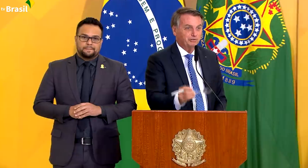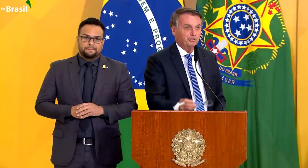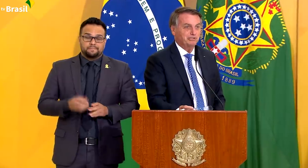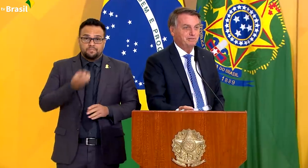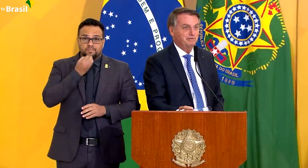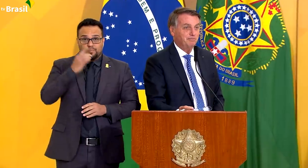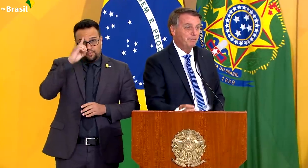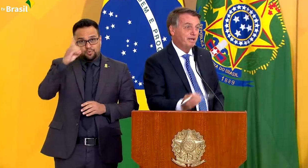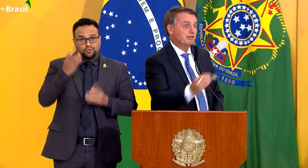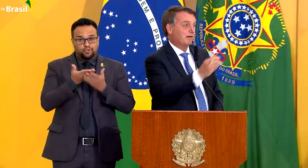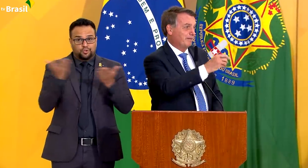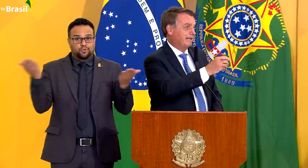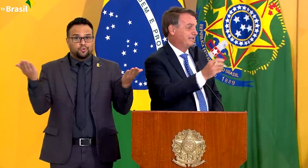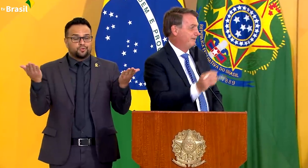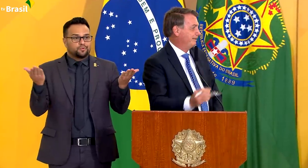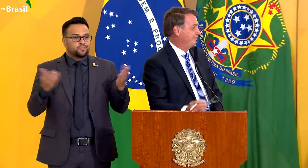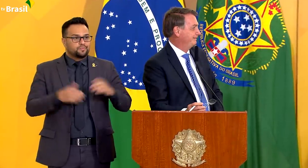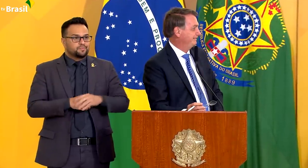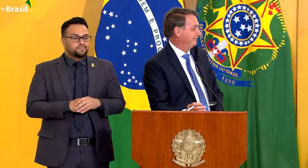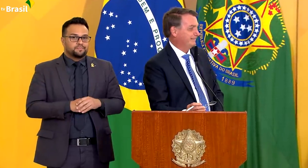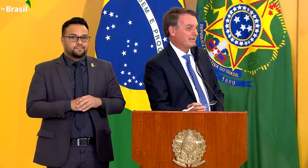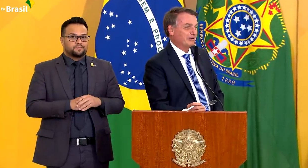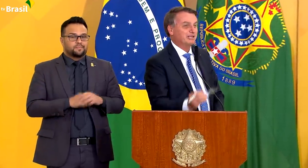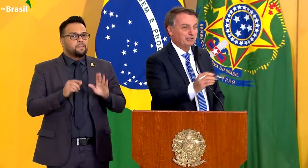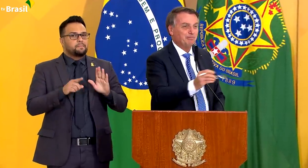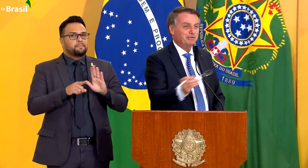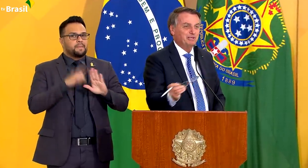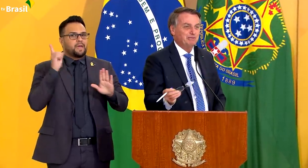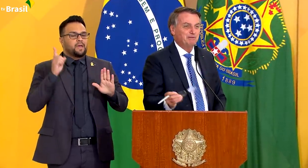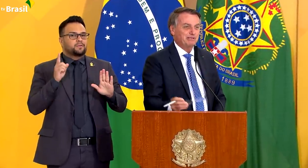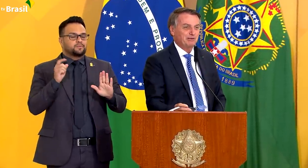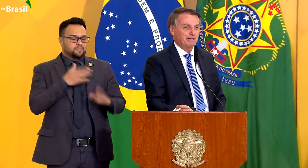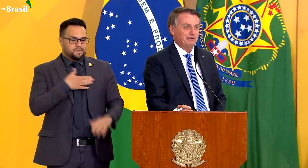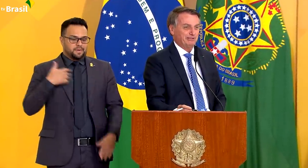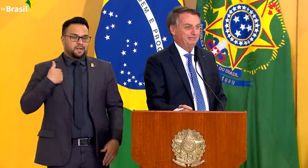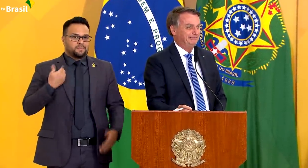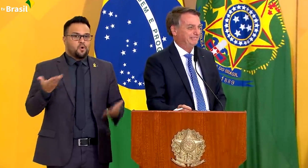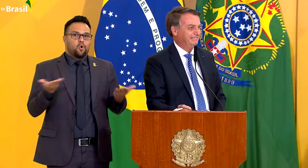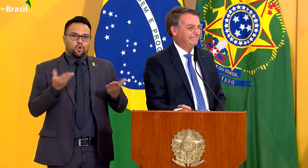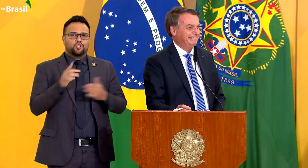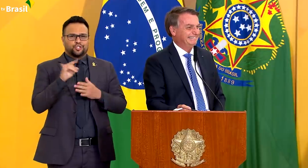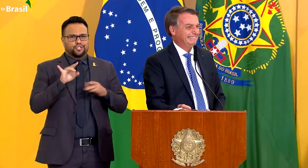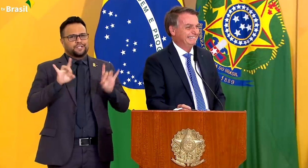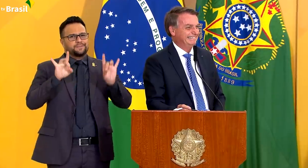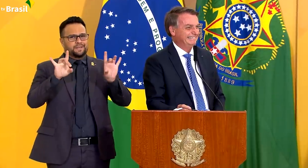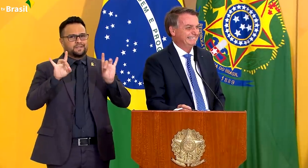Bom dia a todos, menos para a primeira-dama, que eu já dei um bom dia muito especial para ela hoje.